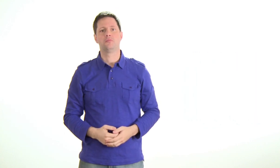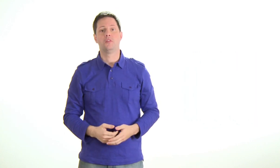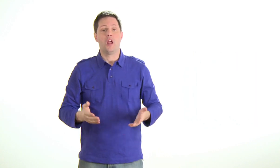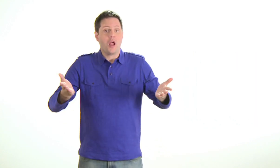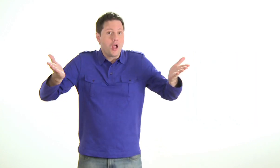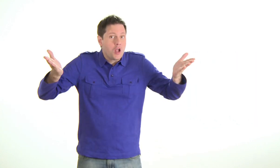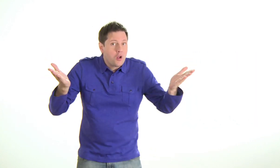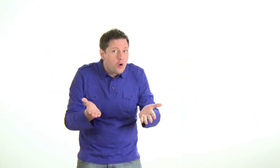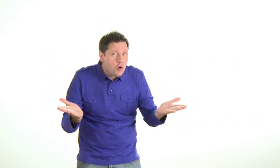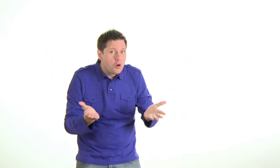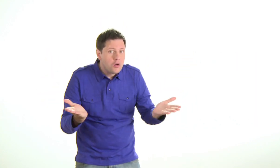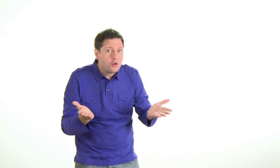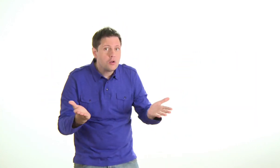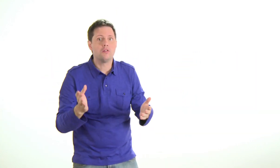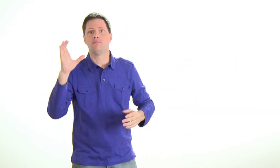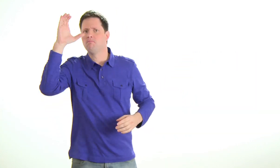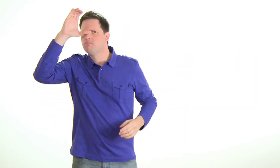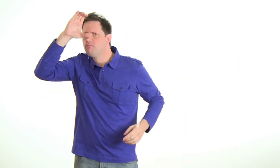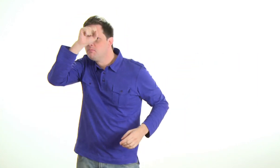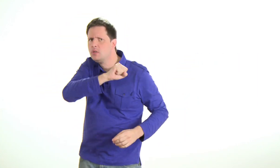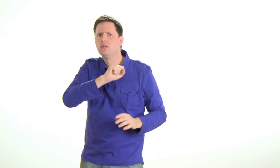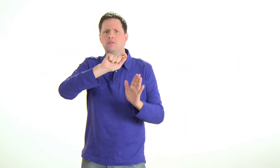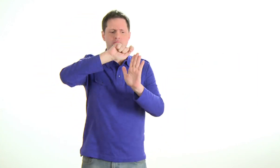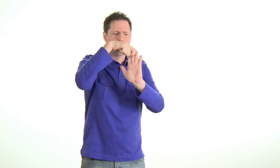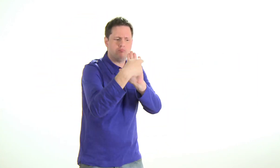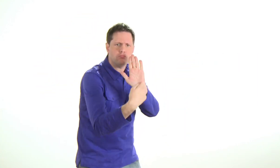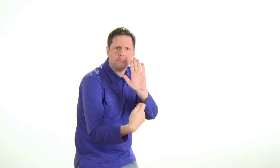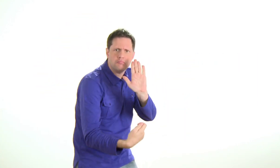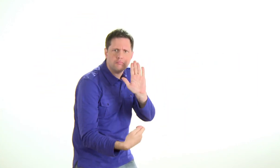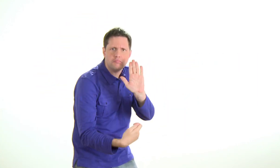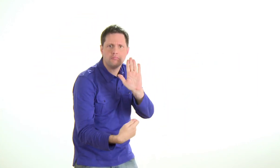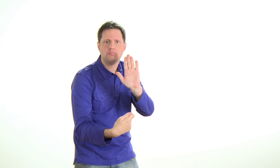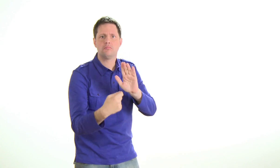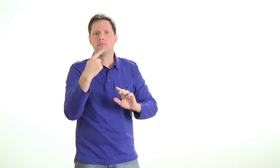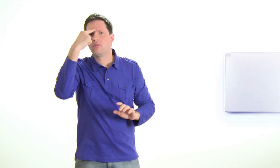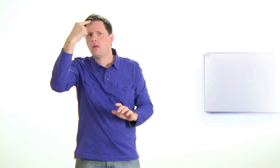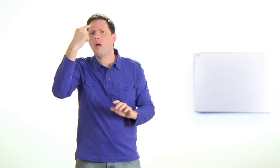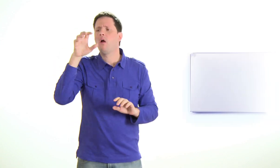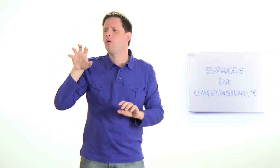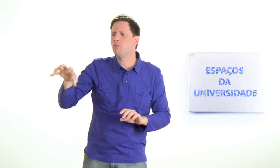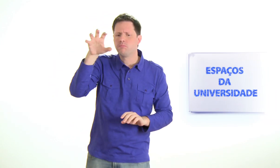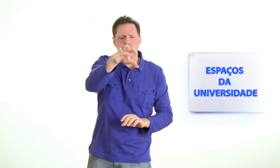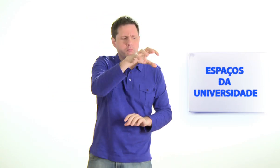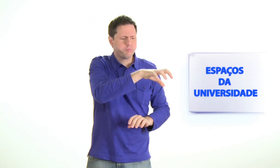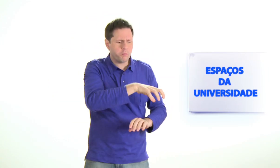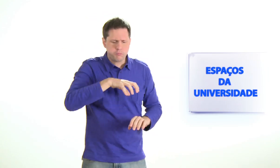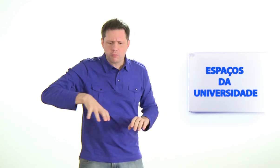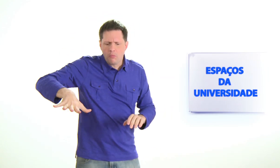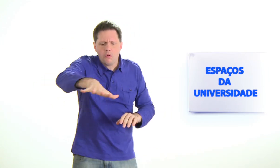Agora, iremos aprender o vocabulário relativo aos espaços dentro da UFSM.